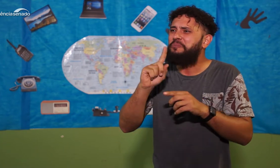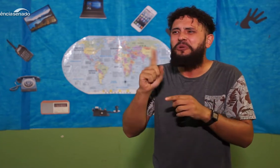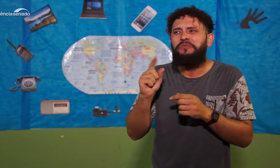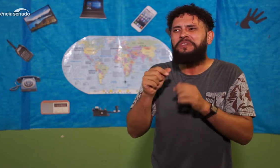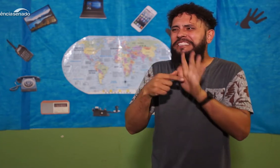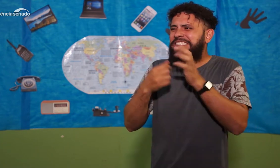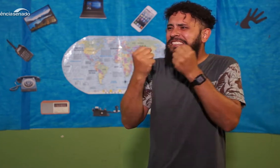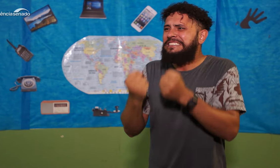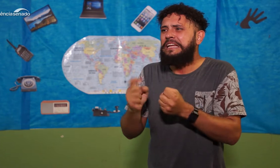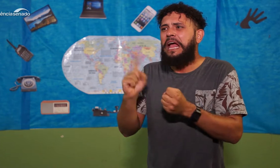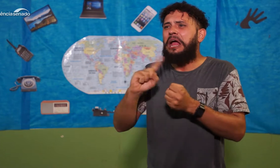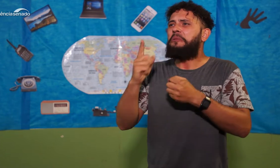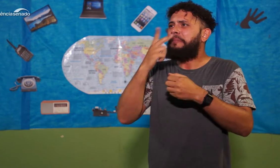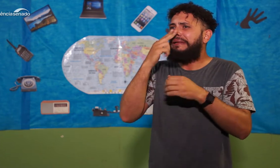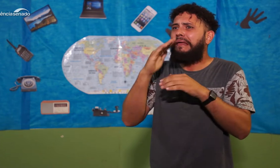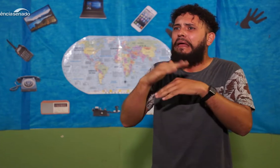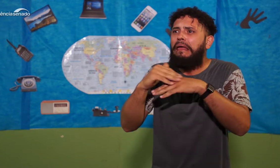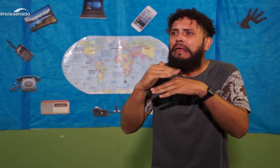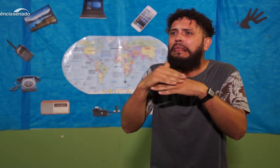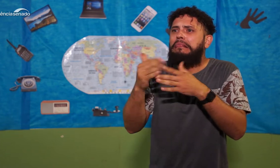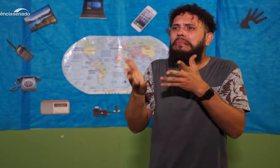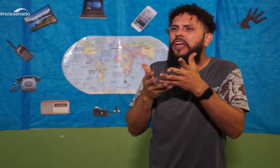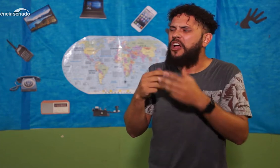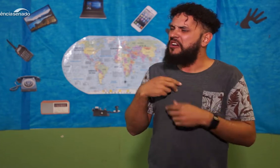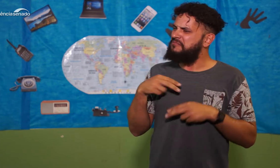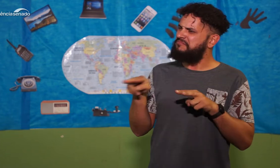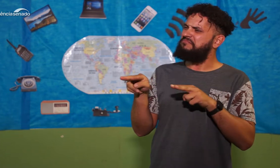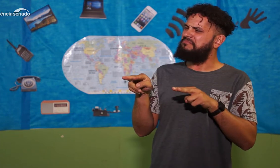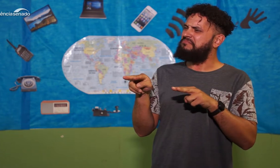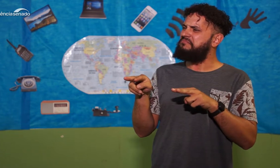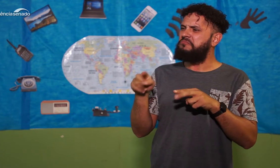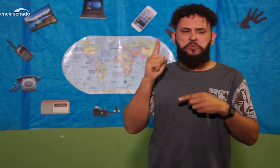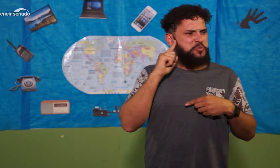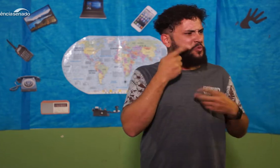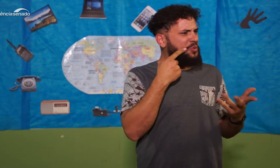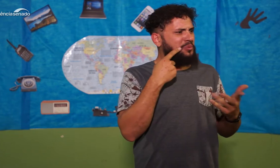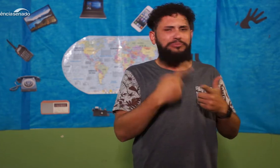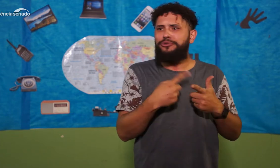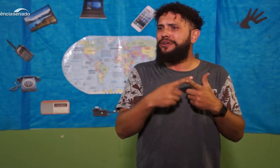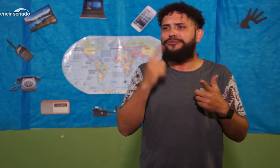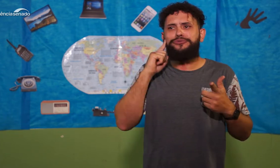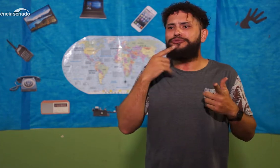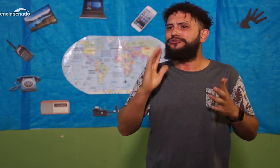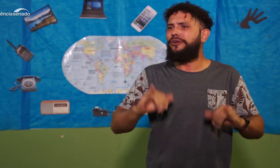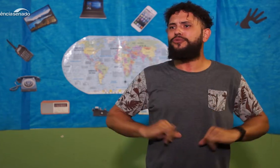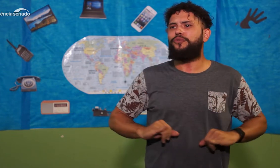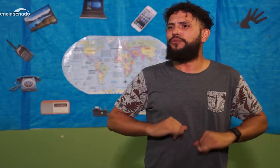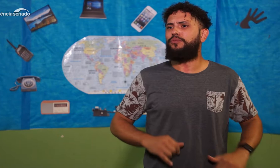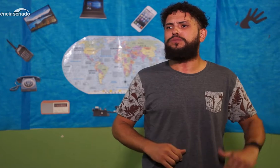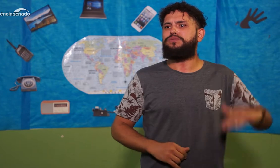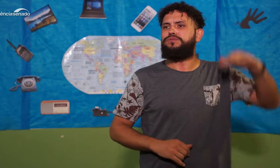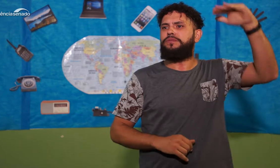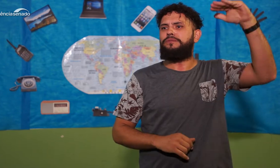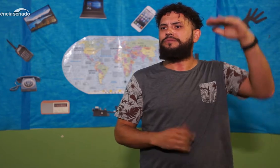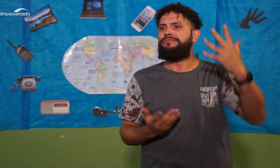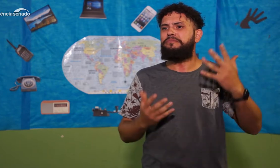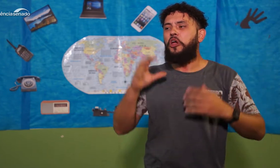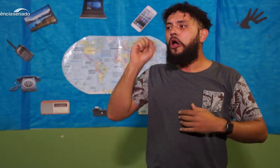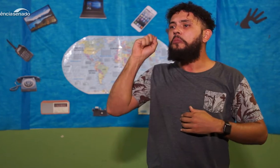exatamente é uma questão linguística. E a gente não está querendo piedade. O filme fala muito sobre isso,